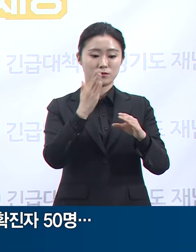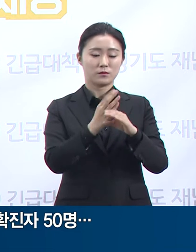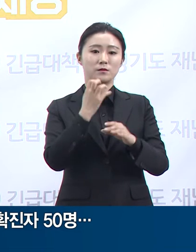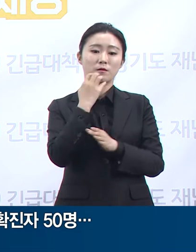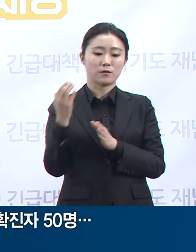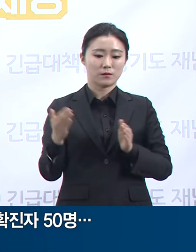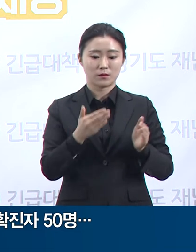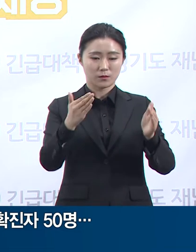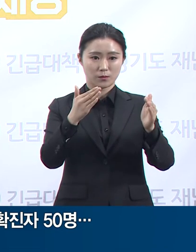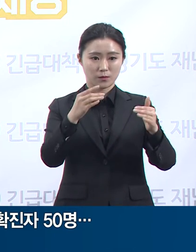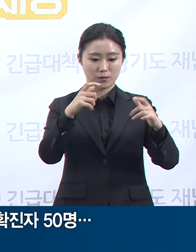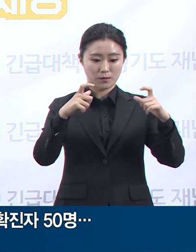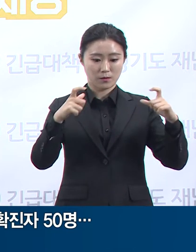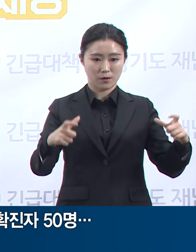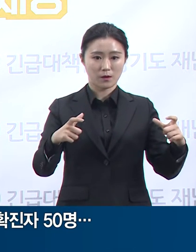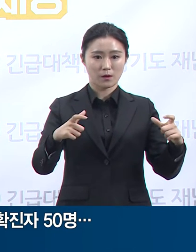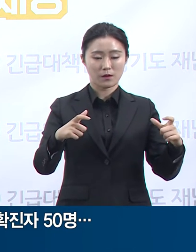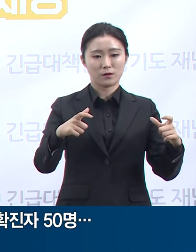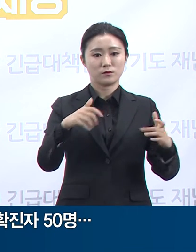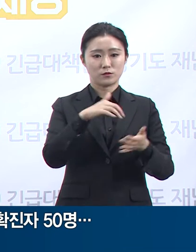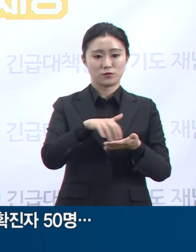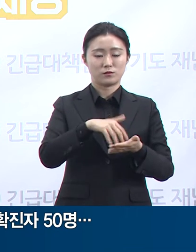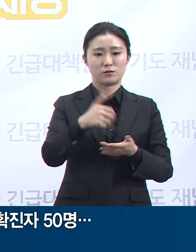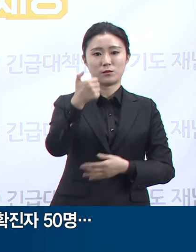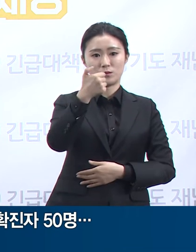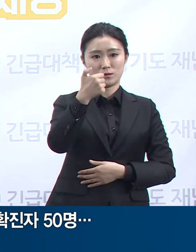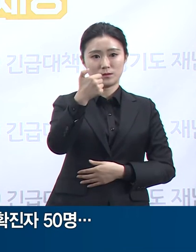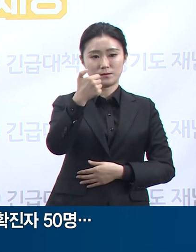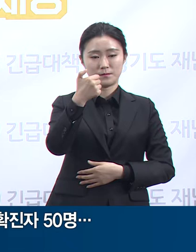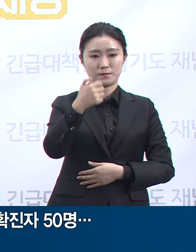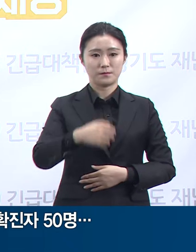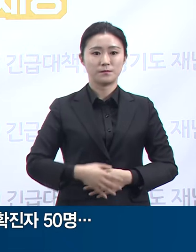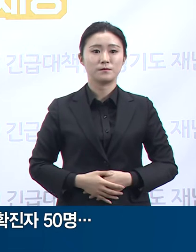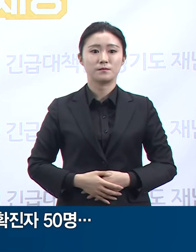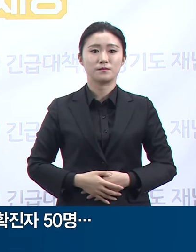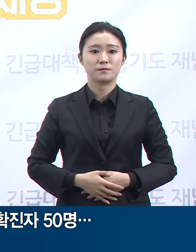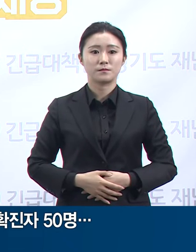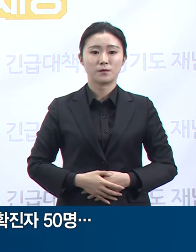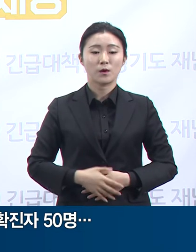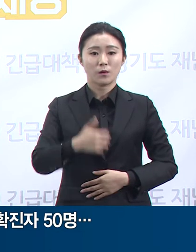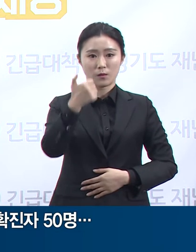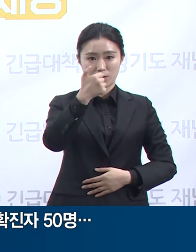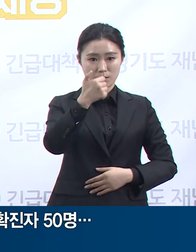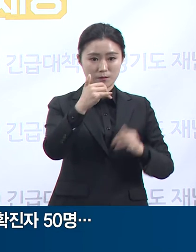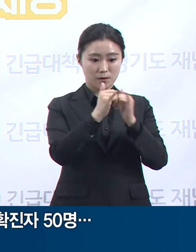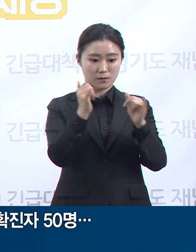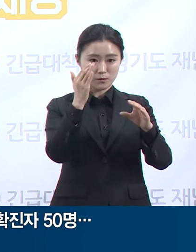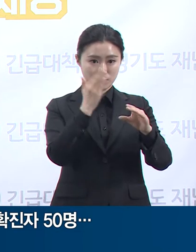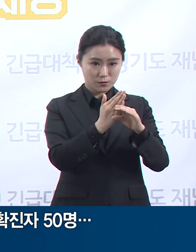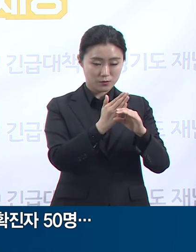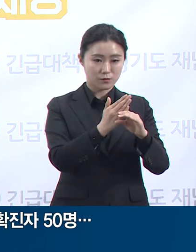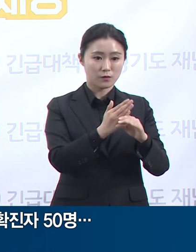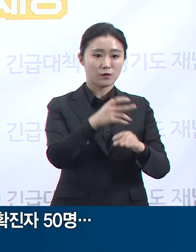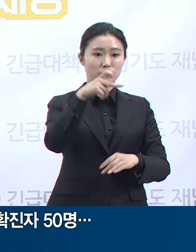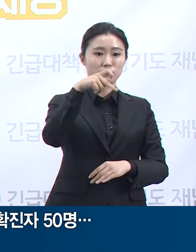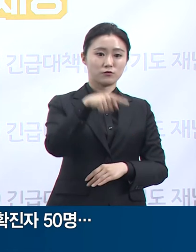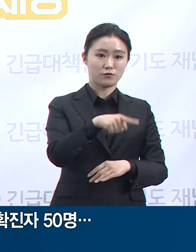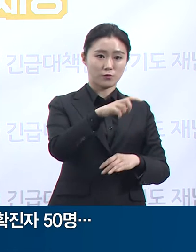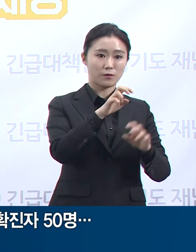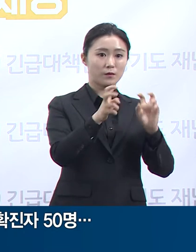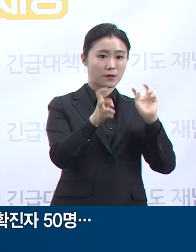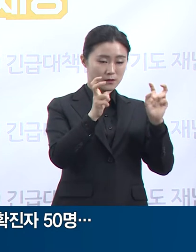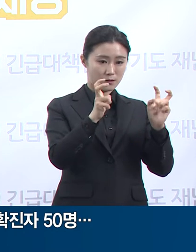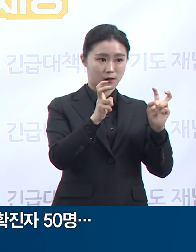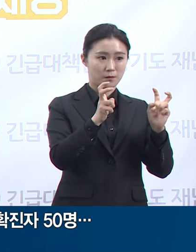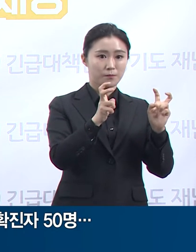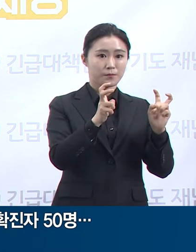대비 1명이 증가한 총 50명입니다. 관련 확진자 50명 중 쿠팡 직원이 32명, 지역사회 추가